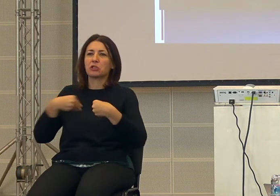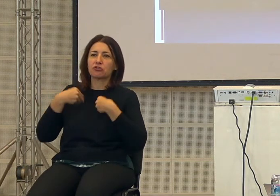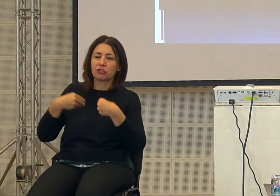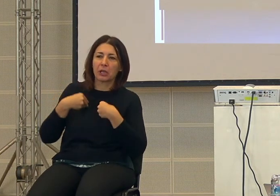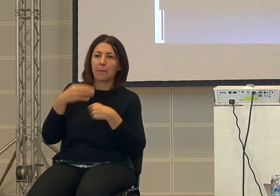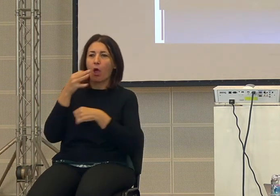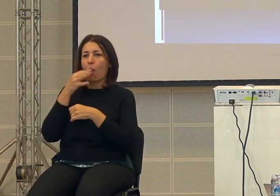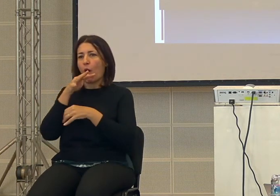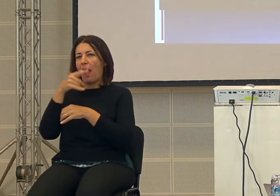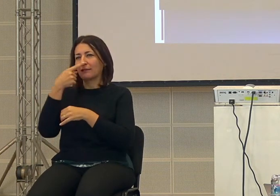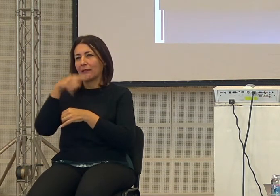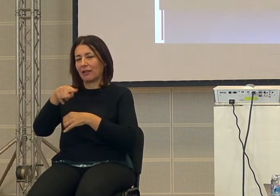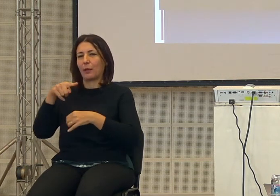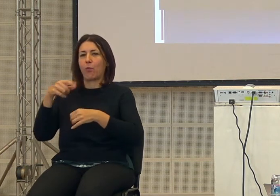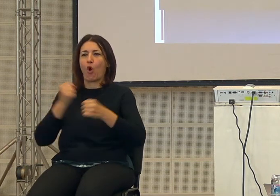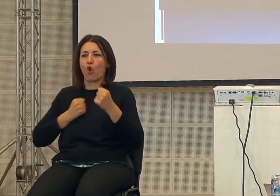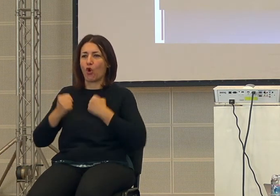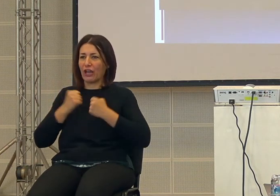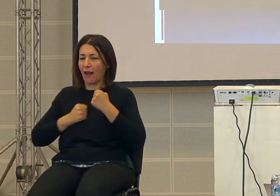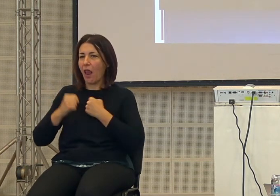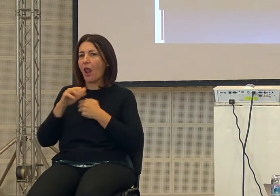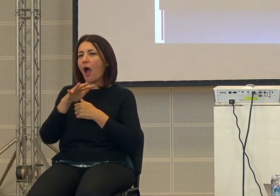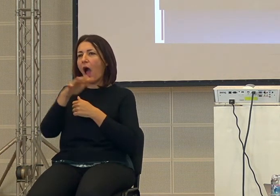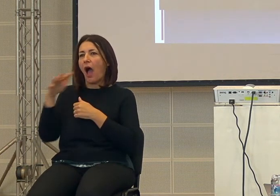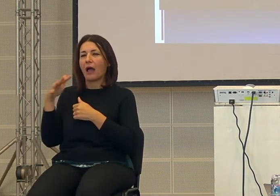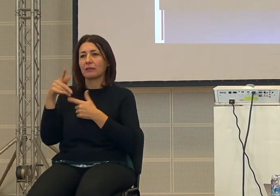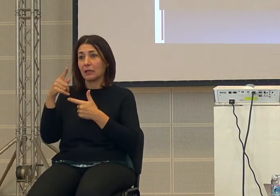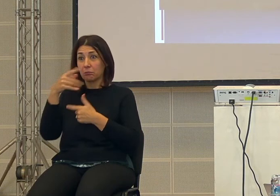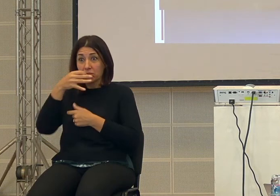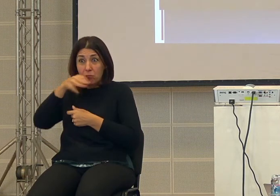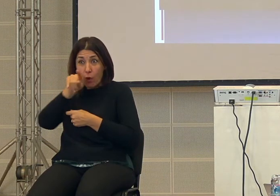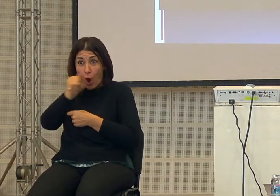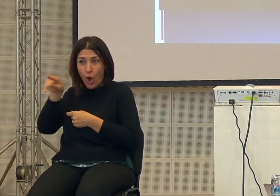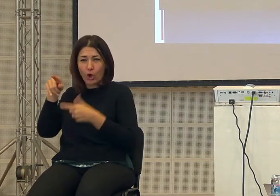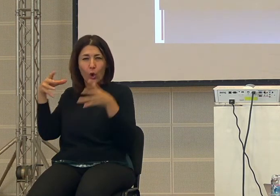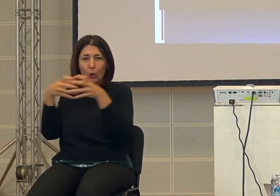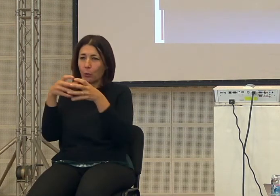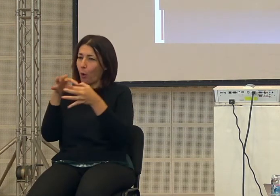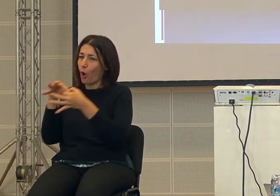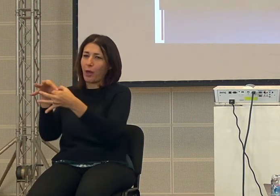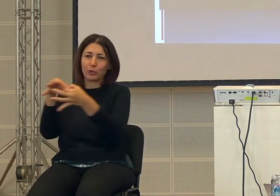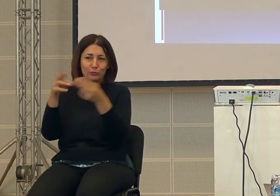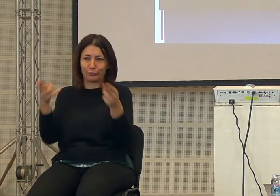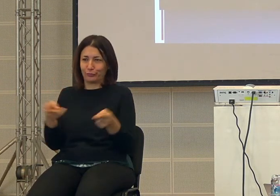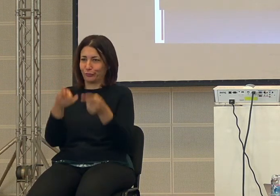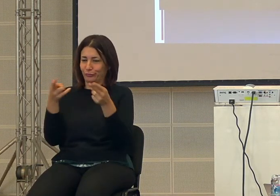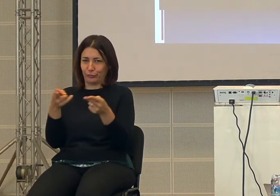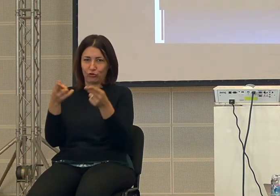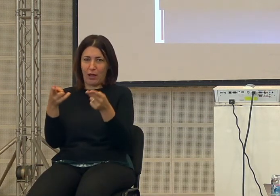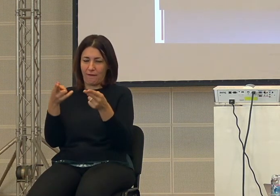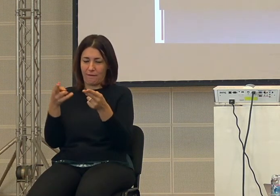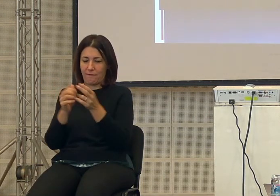o altre scimmie goriglie sono in realtà non sono capaci di collaborare quindi non riescono